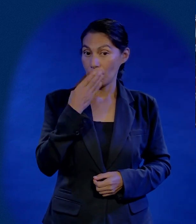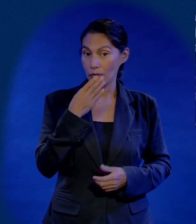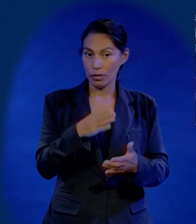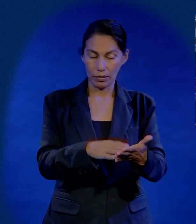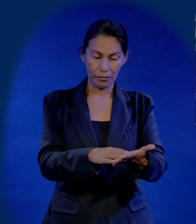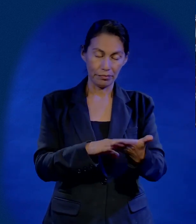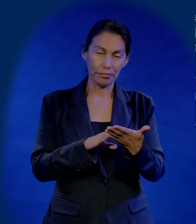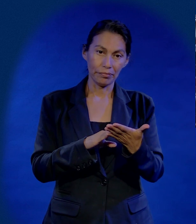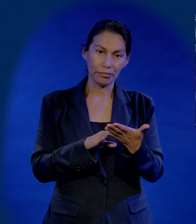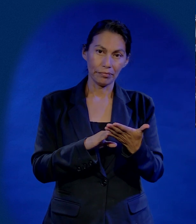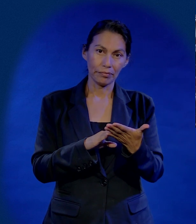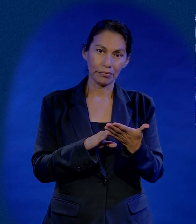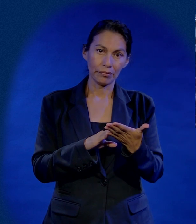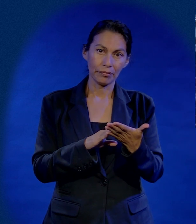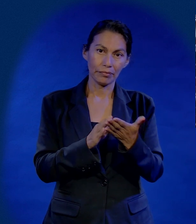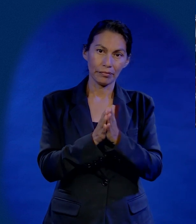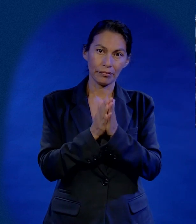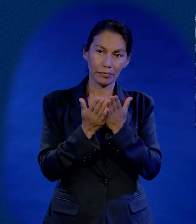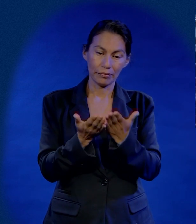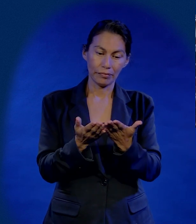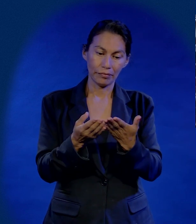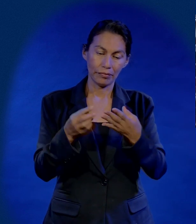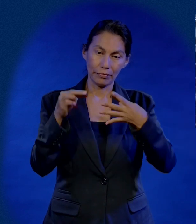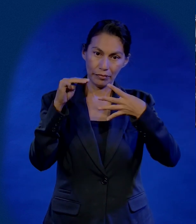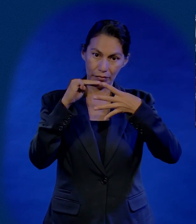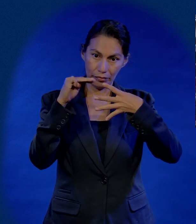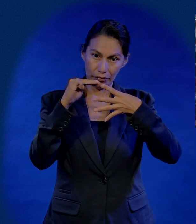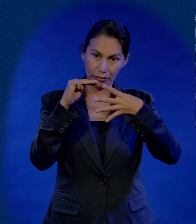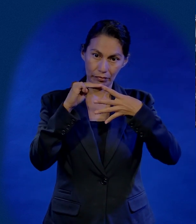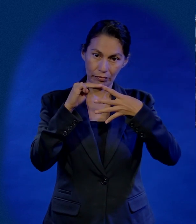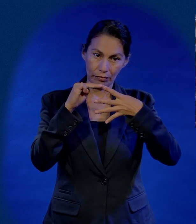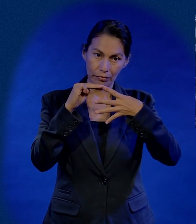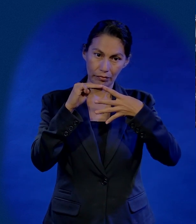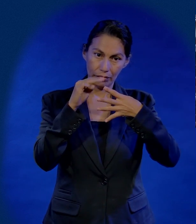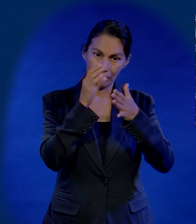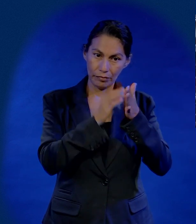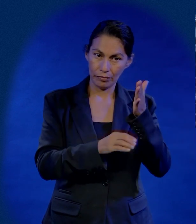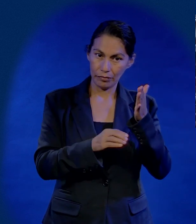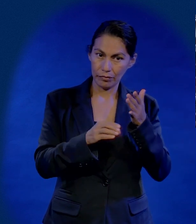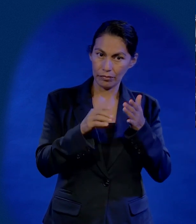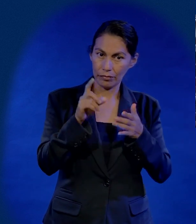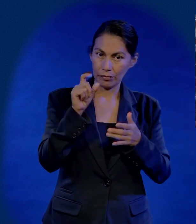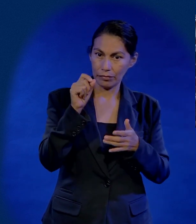Y entonces tome su Biblia y acompáñenme, por favor, al Evangelio de Mateo, capítulo 23.